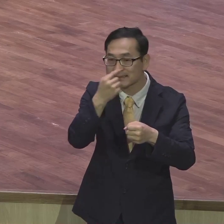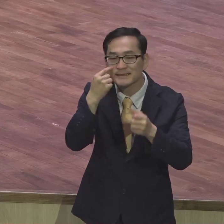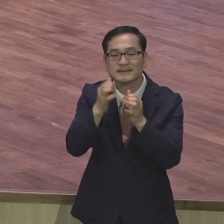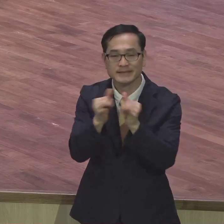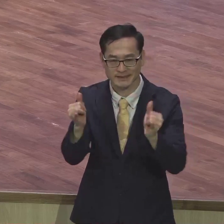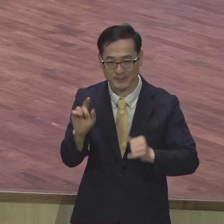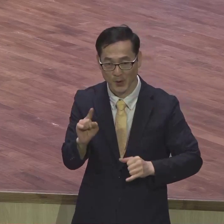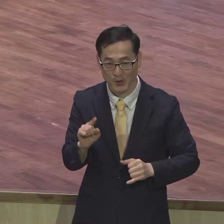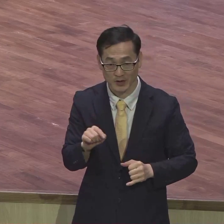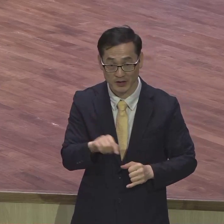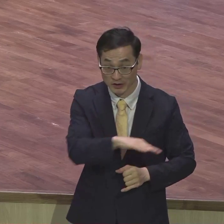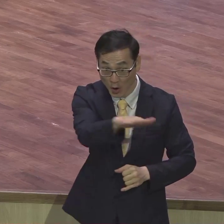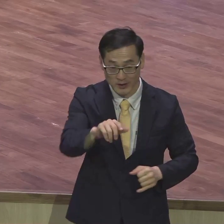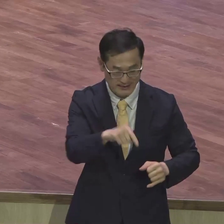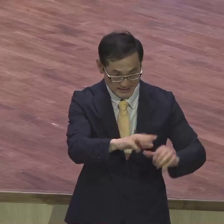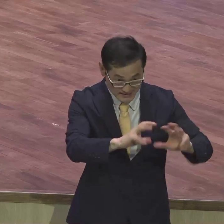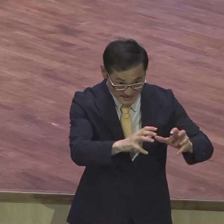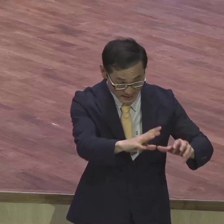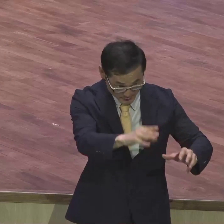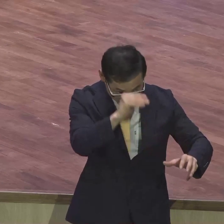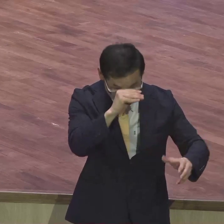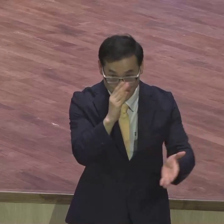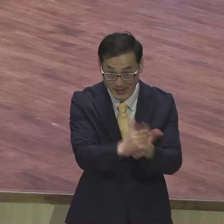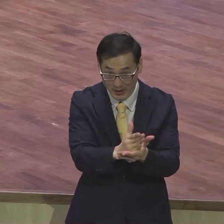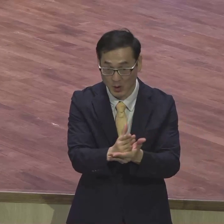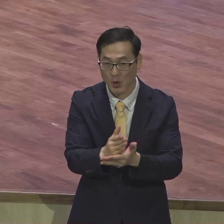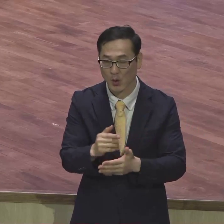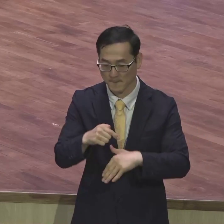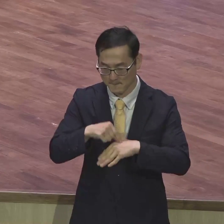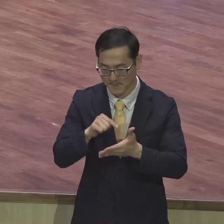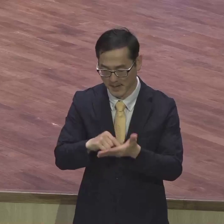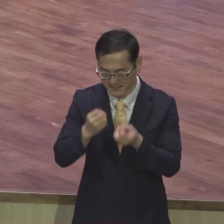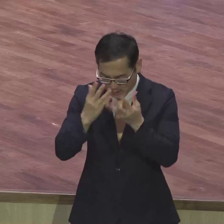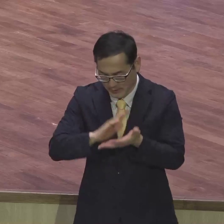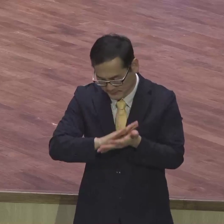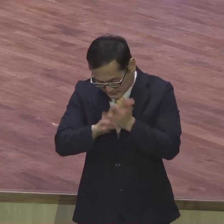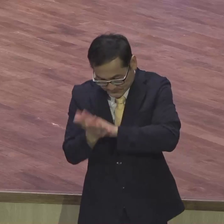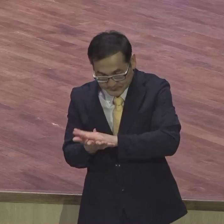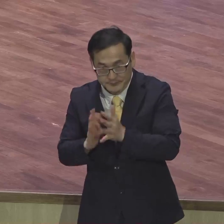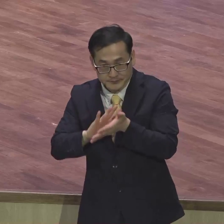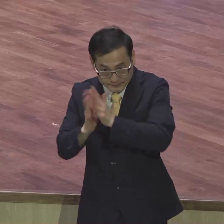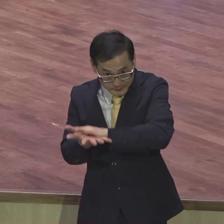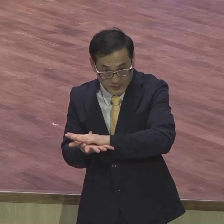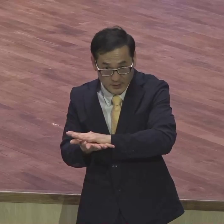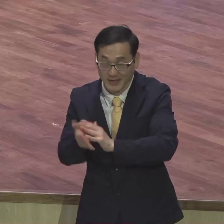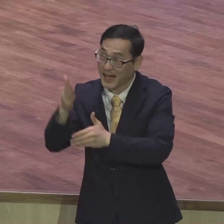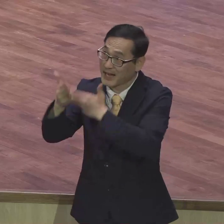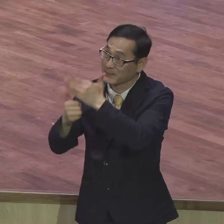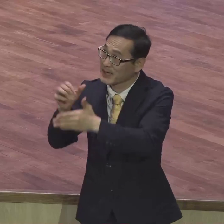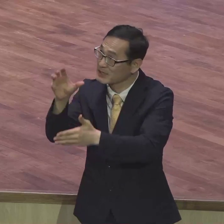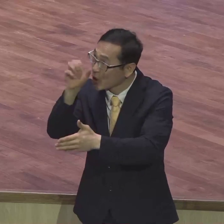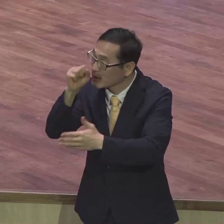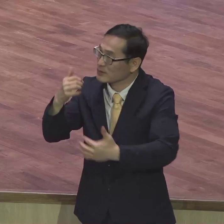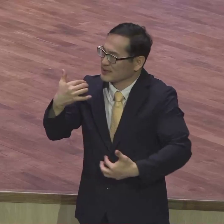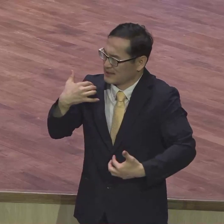이 세대를 본받지 말고 오직 마음을 새롭게 함으로 변화를 받아 하나님의 선하시고 기뻐하시고